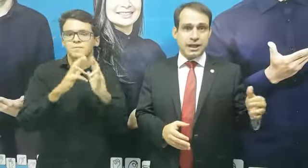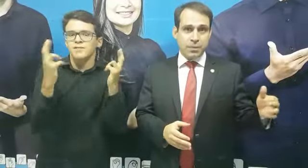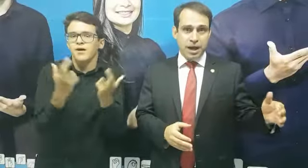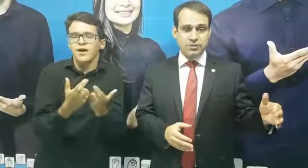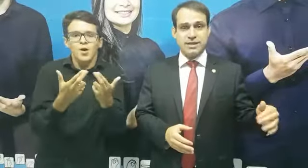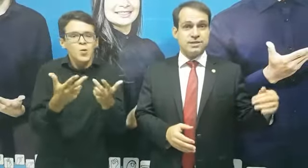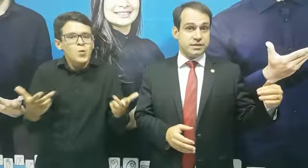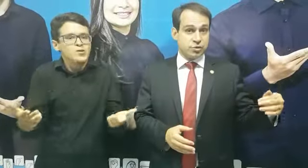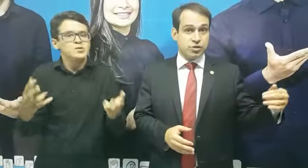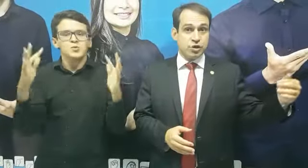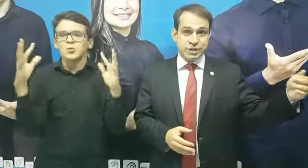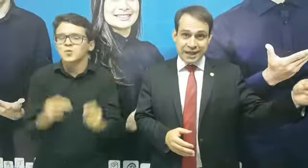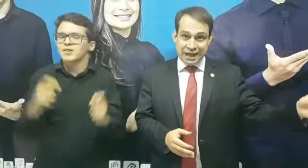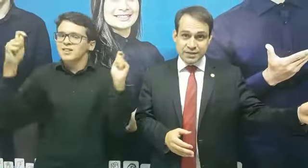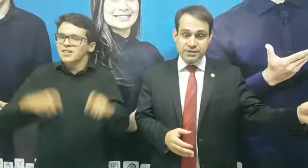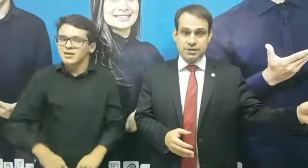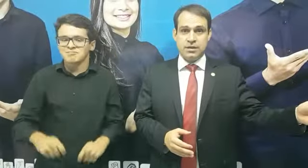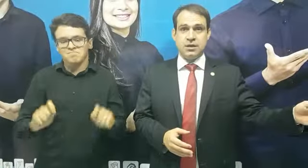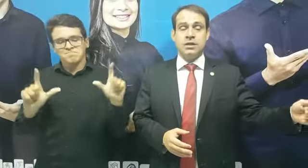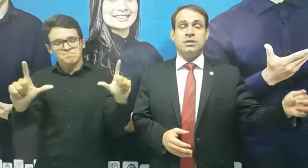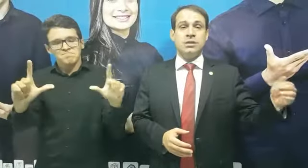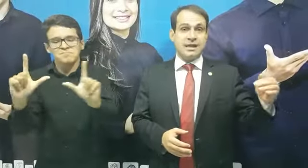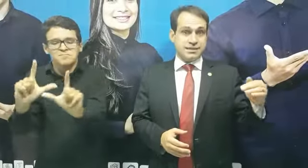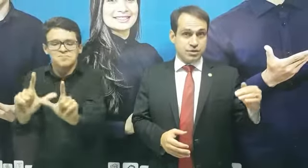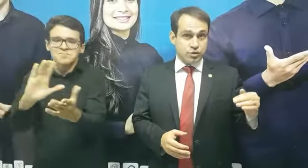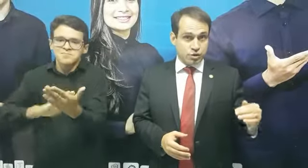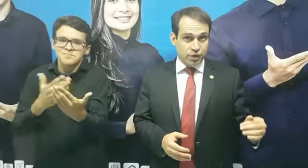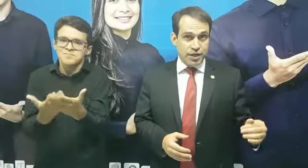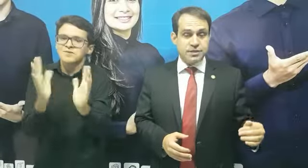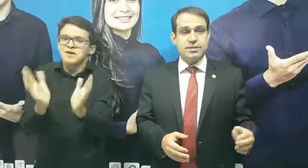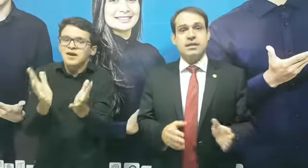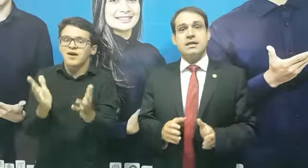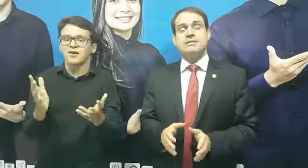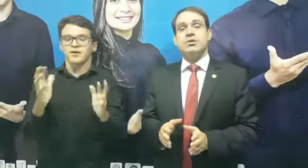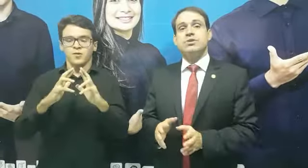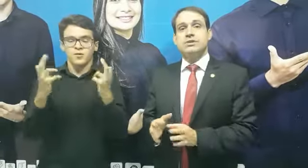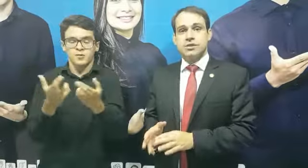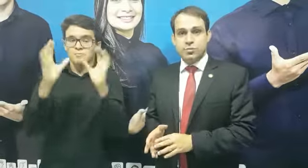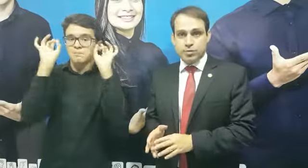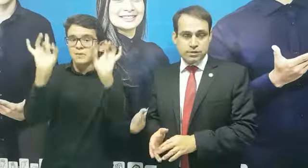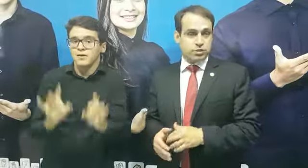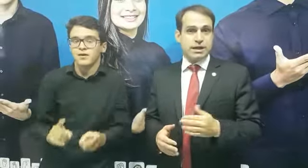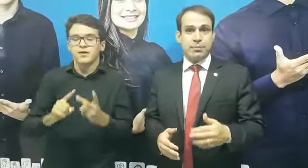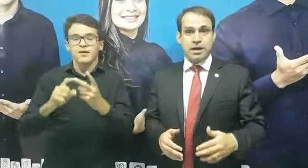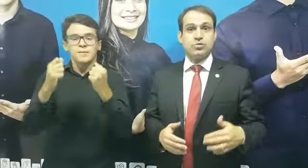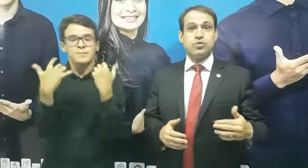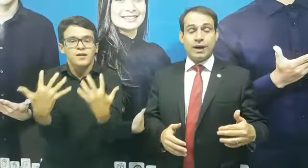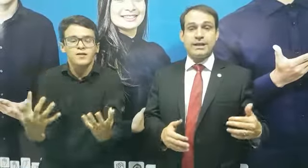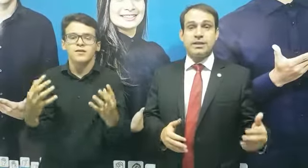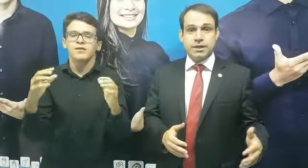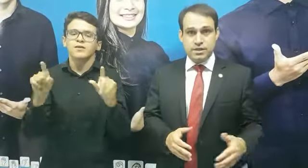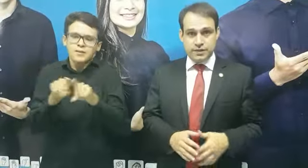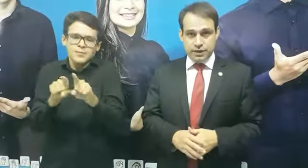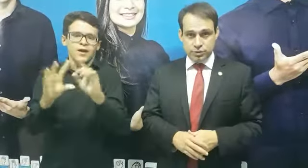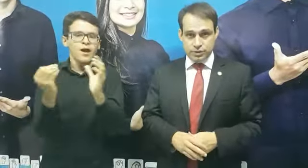trabalhos nas sessões ordinárias, nas sessões solentes e nas audiências públicas, os trabalhos dos 43 vereadores.